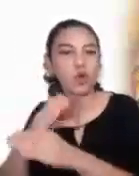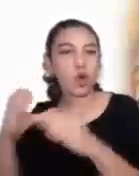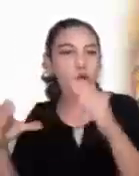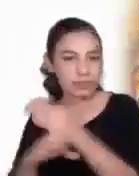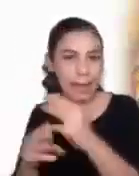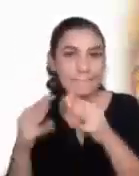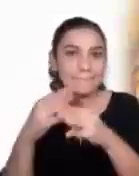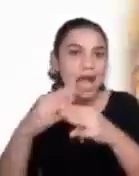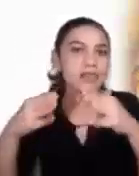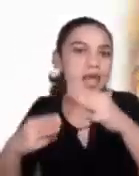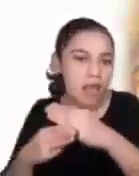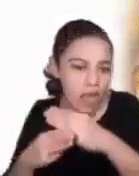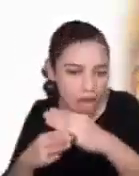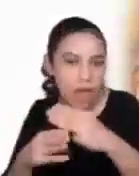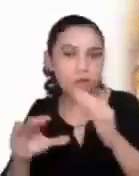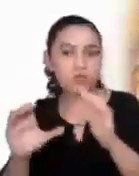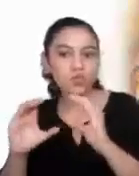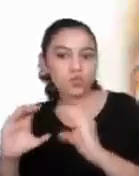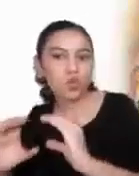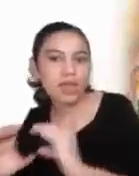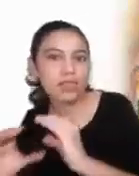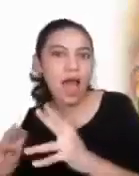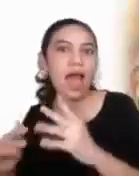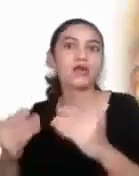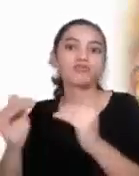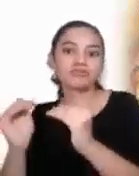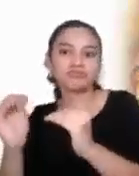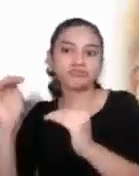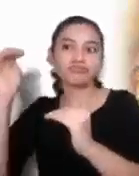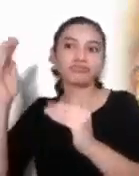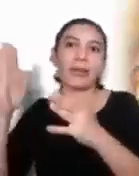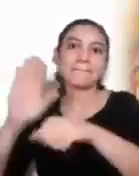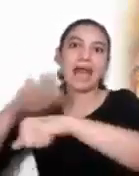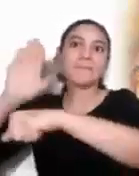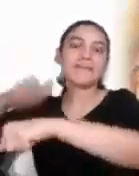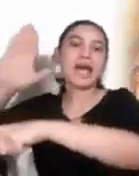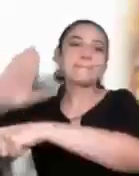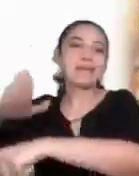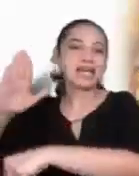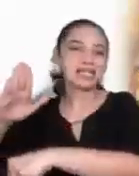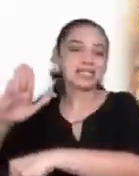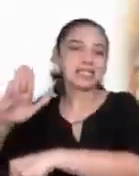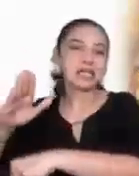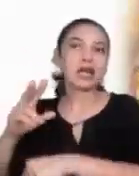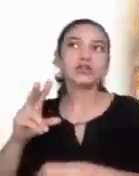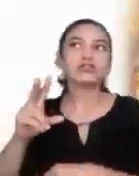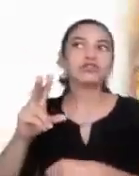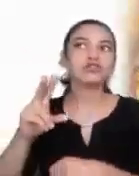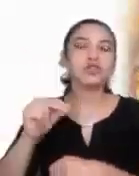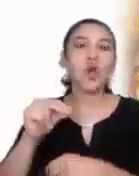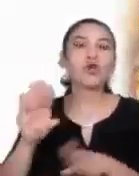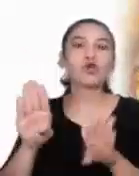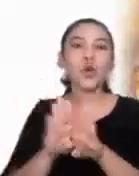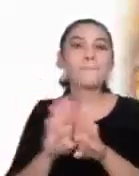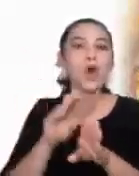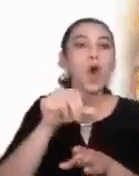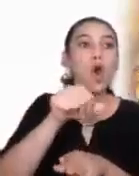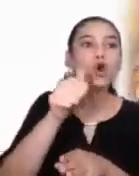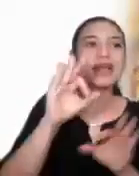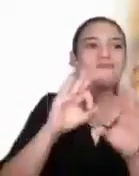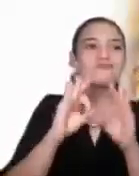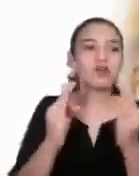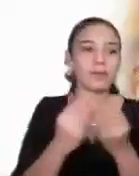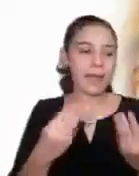consolidar las propias posesiones, hacer crecer su riqueza. No es capaz de pensar en otra